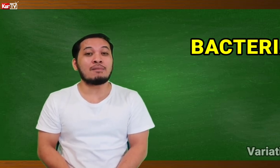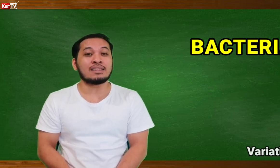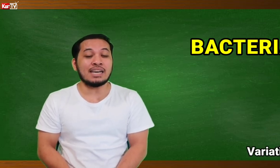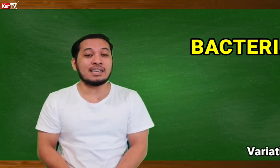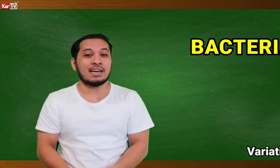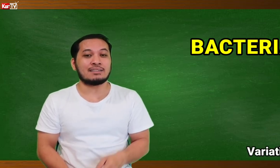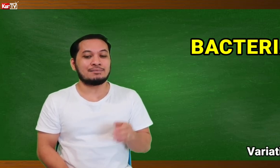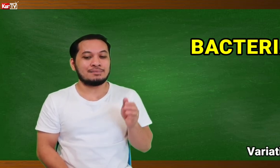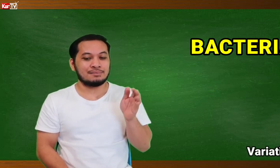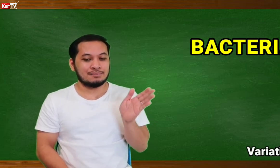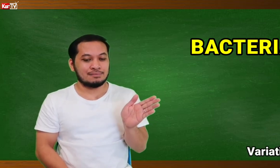bakteria.